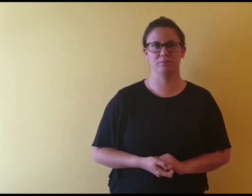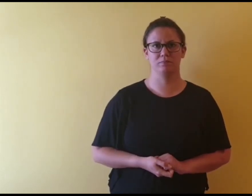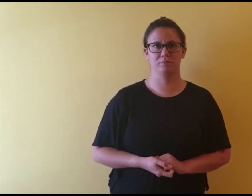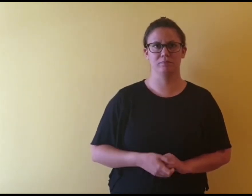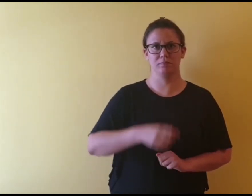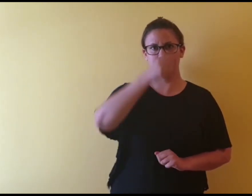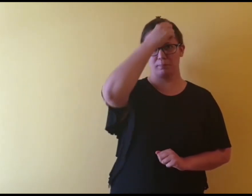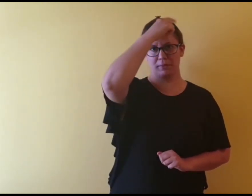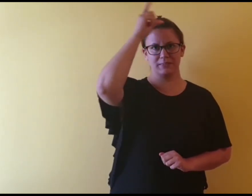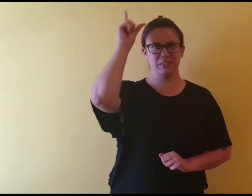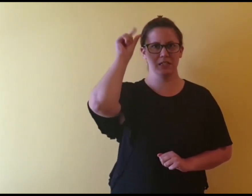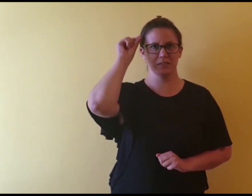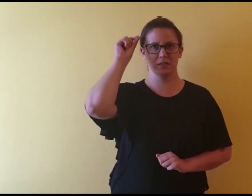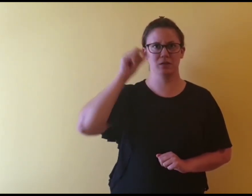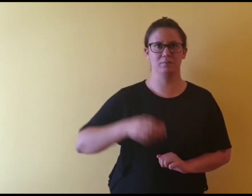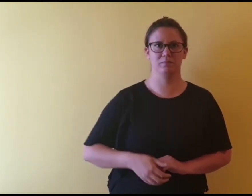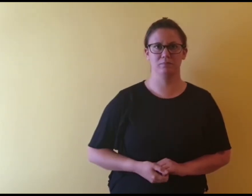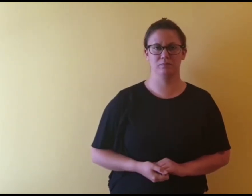Kraljevna.